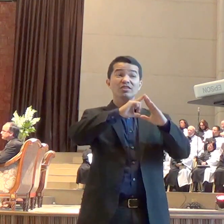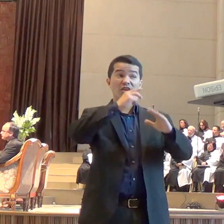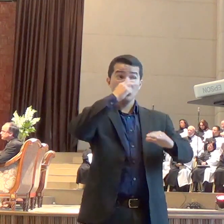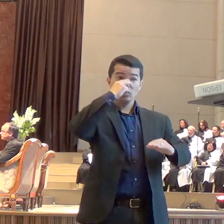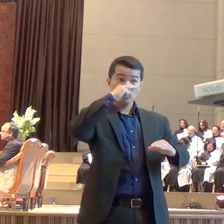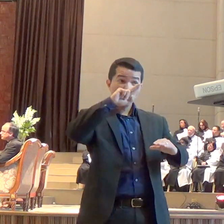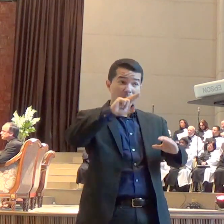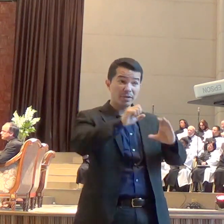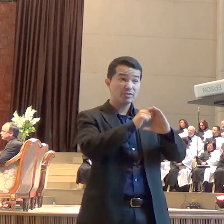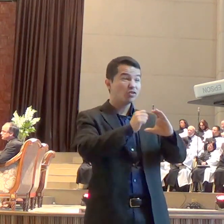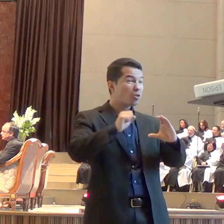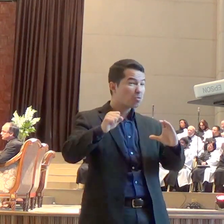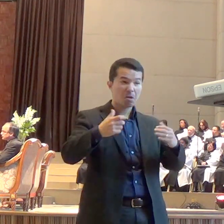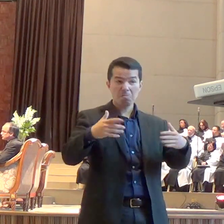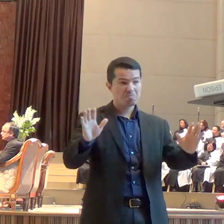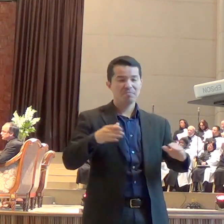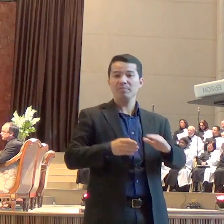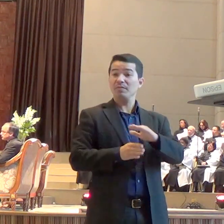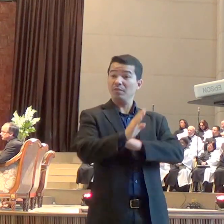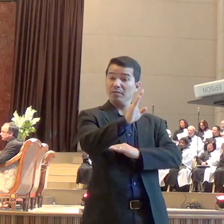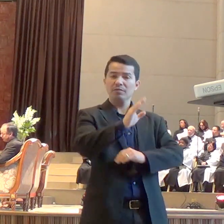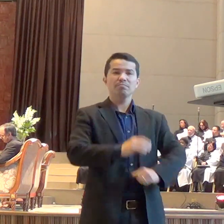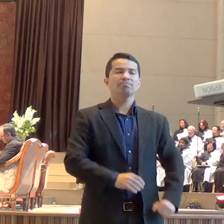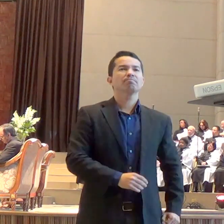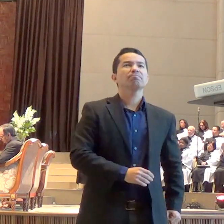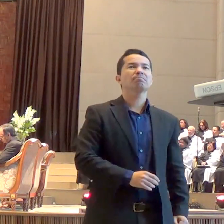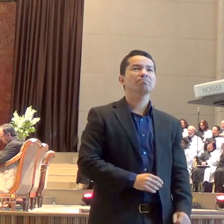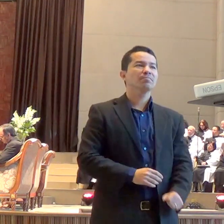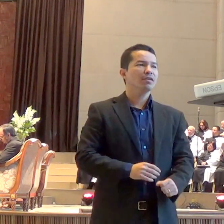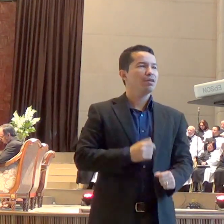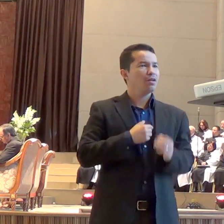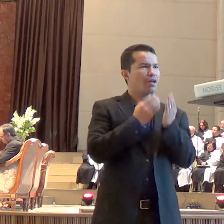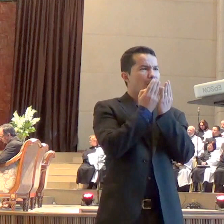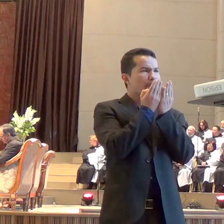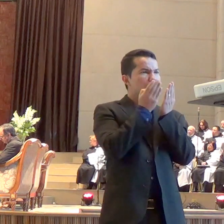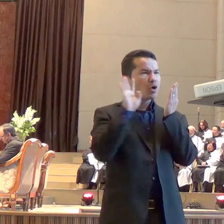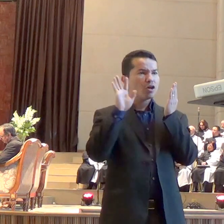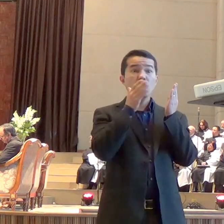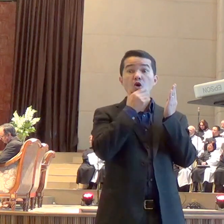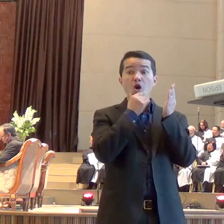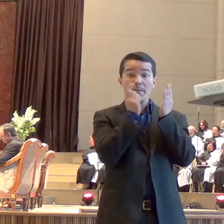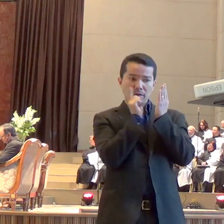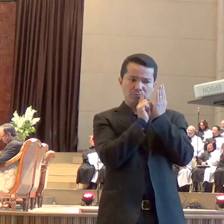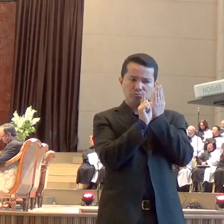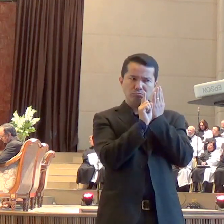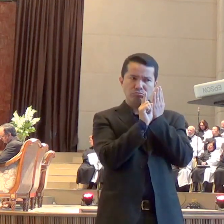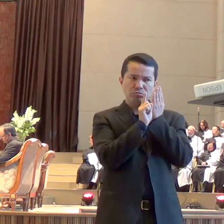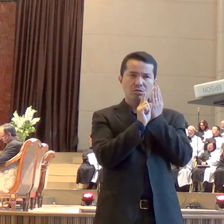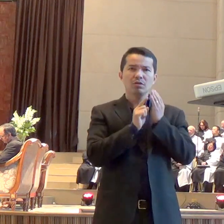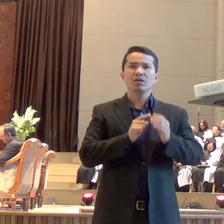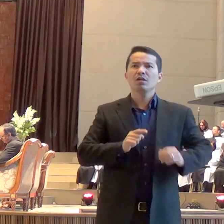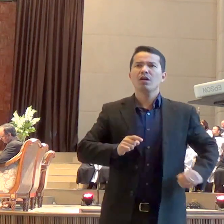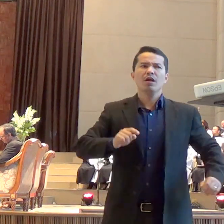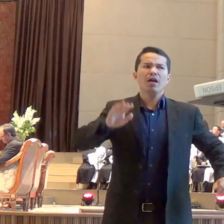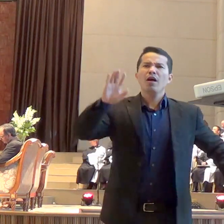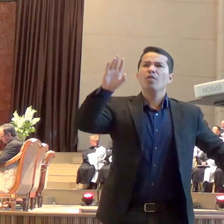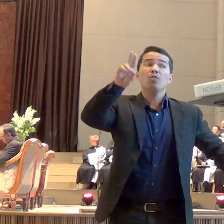próximo da porta, e chamou-a pelo nome. Ela achou esquisito, porque ela não conhecia o homem. Olhou e disse